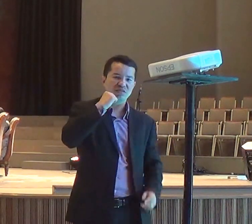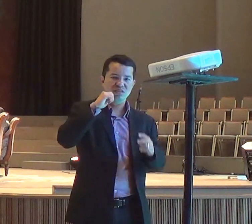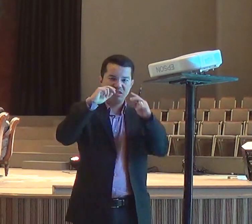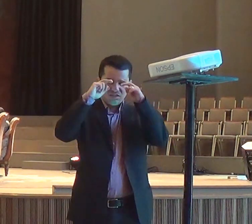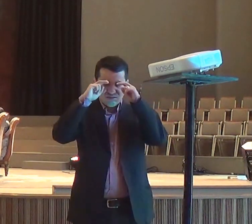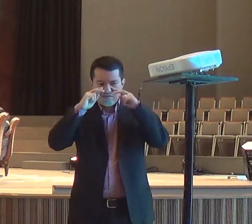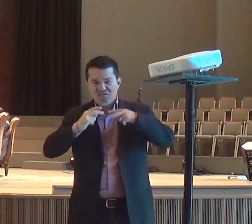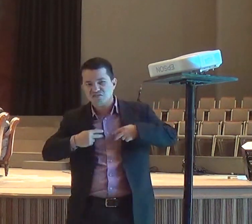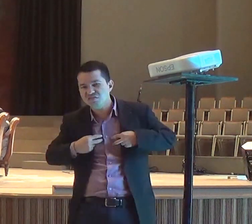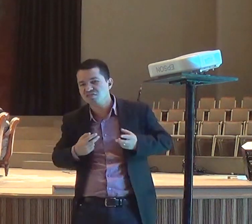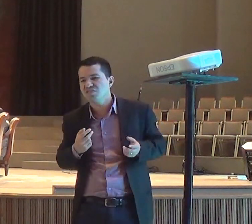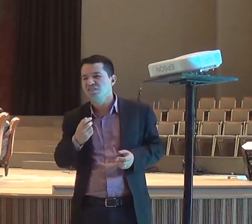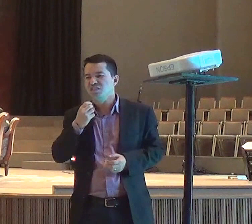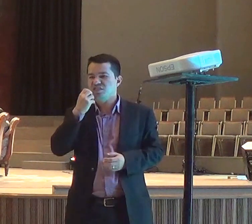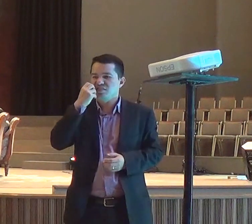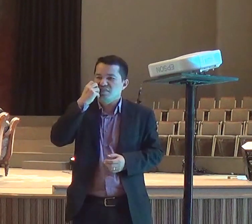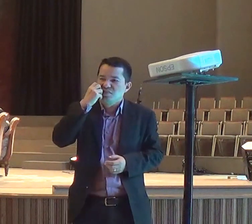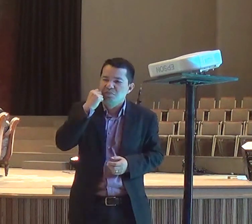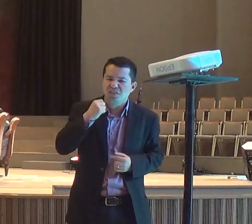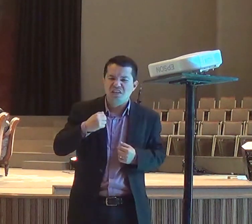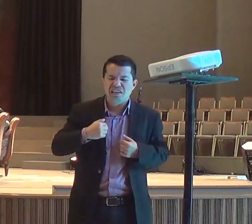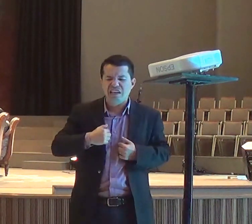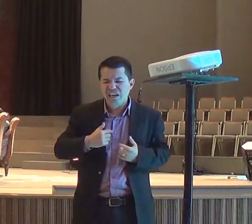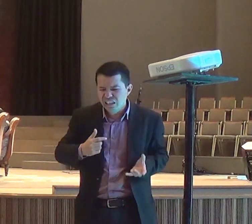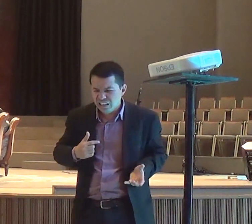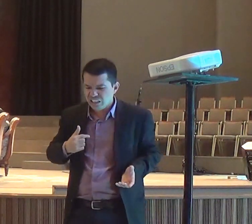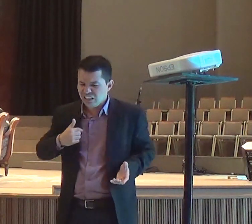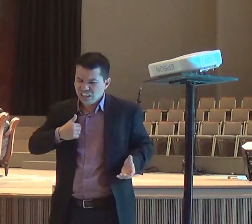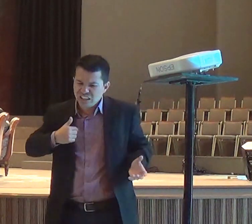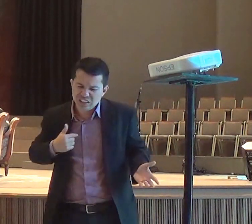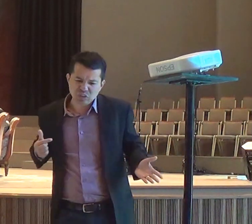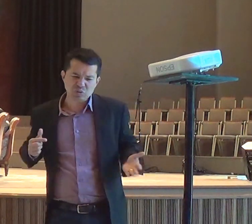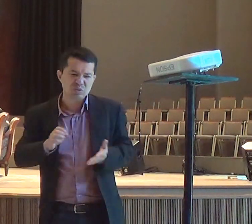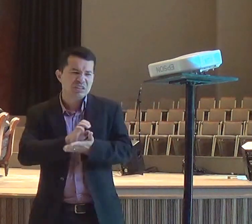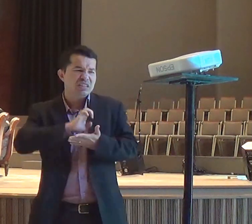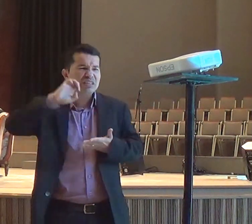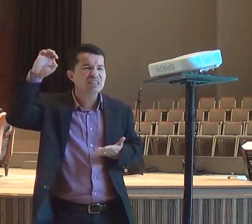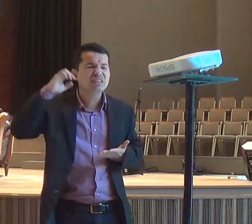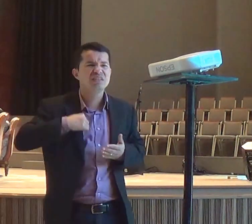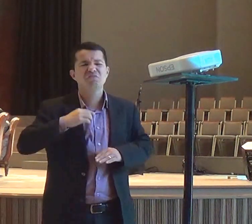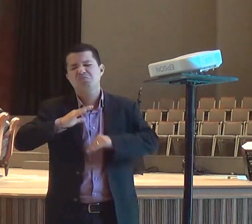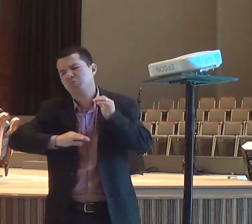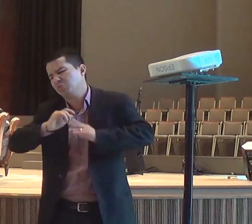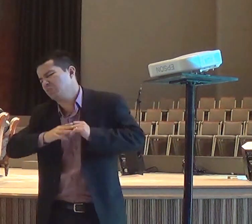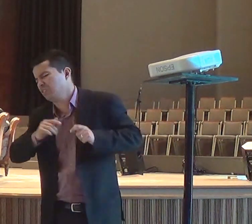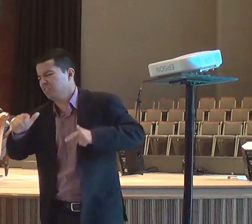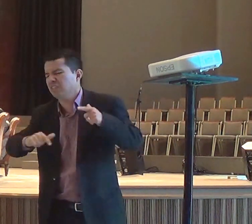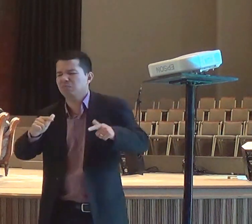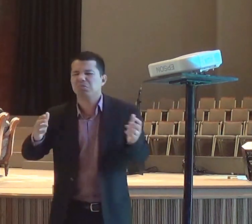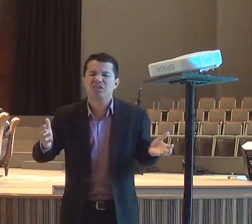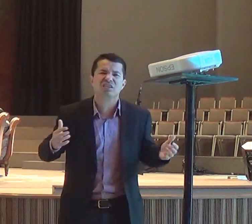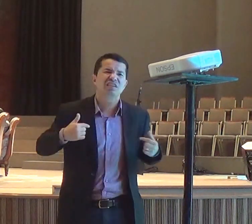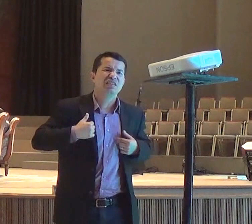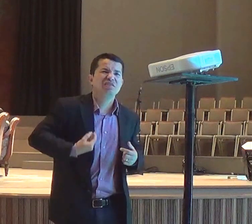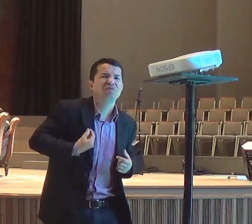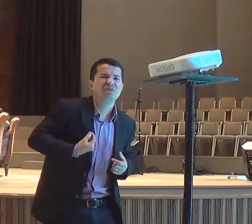eu pensei, que poderia, fazer diferença, e eu trabalhei, a minha vida inteira, para fazer diferença,